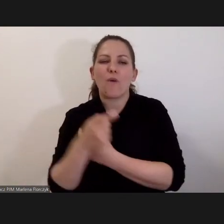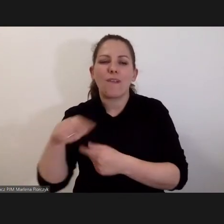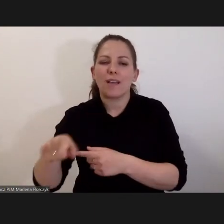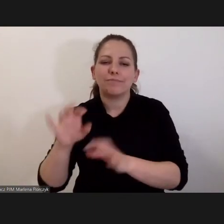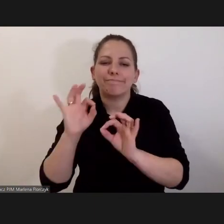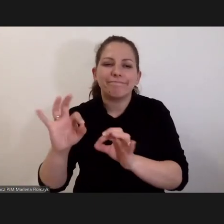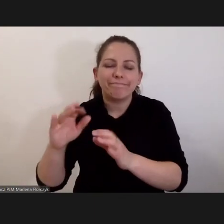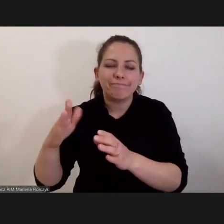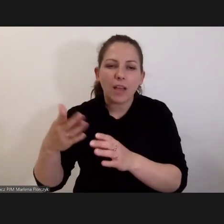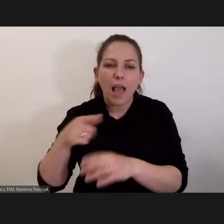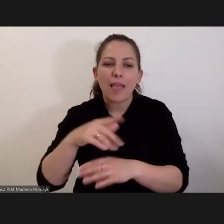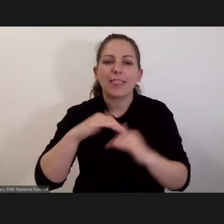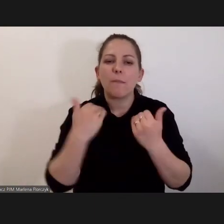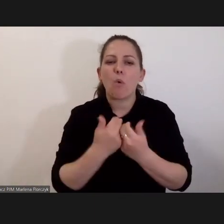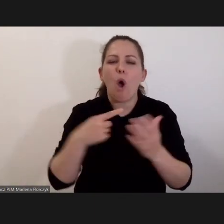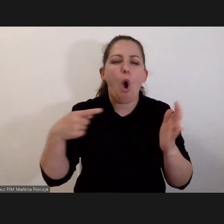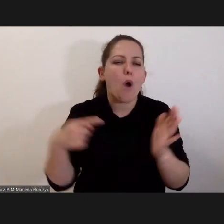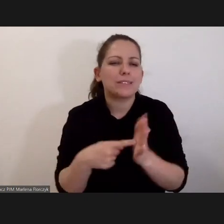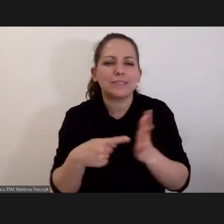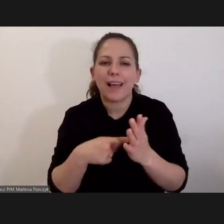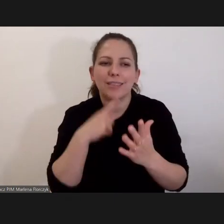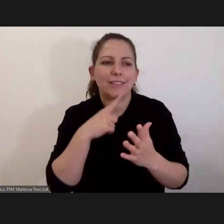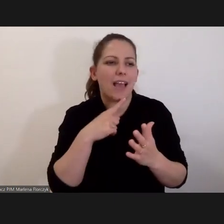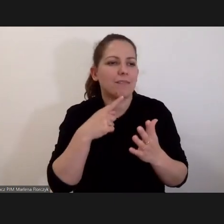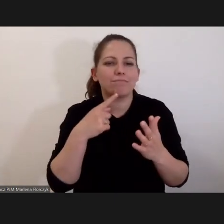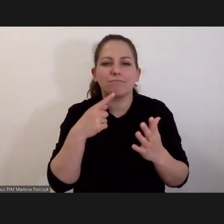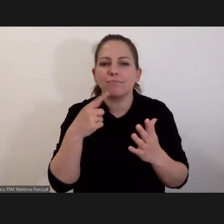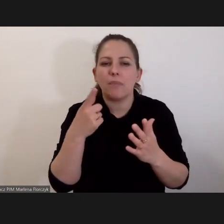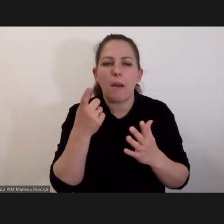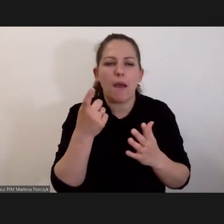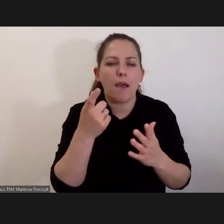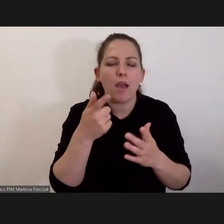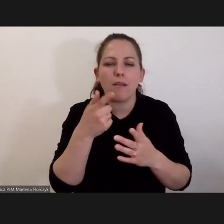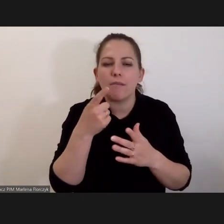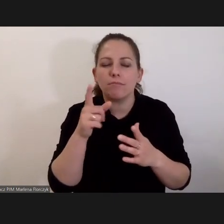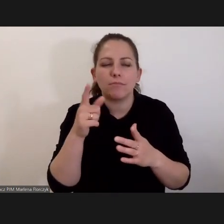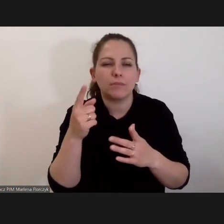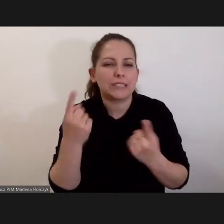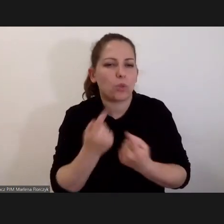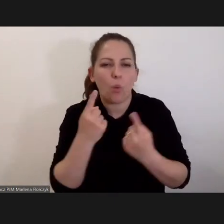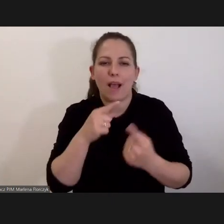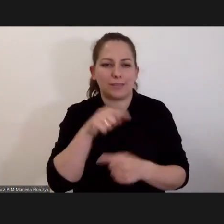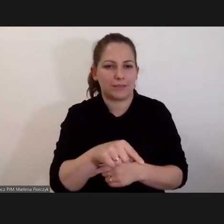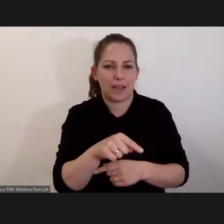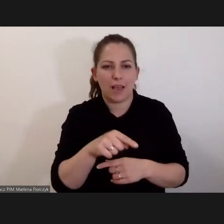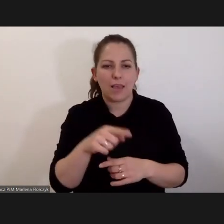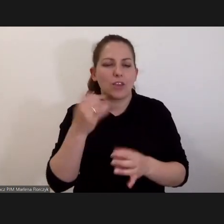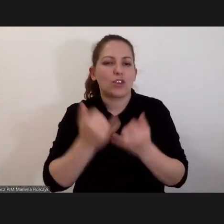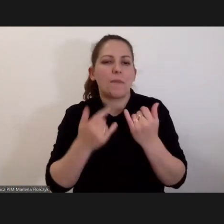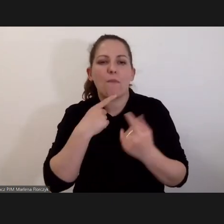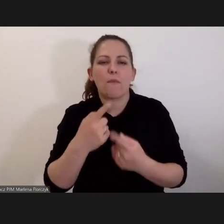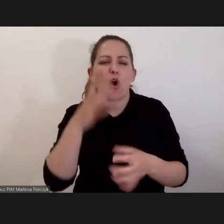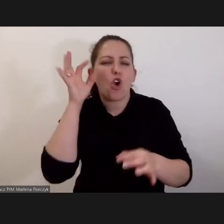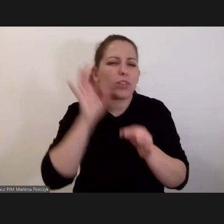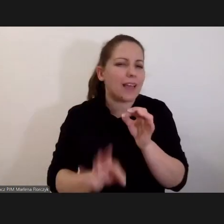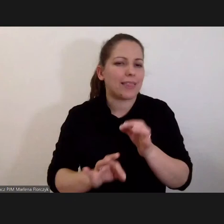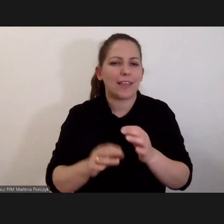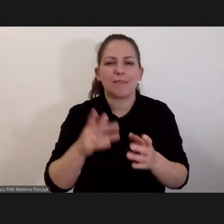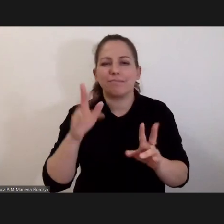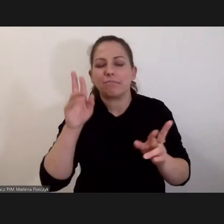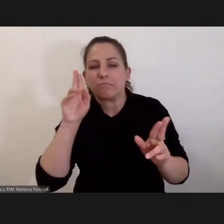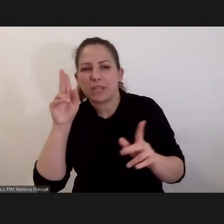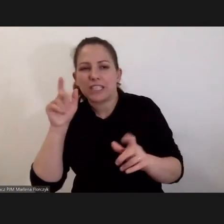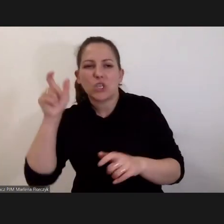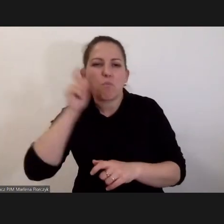Czyli Trybunał ma być ostatnią deską na trunku. Więc jeżeli na przykład mówimy, żeby być konkretnym, mówimy o domniemanych